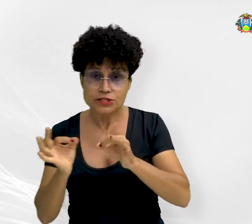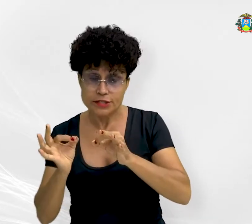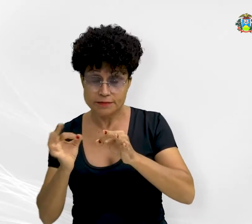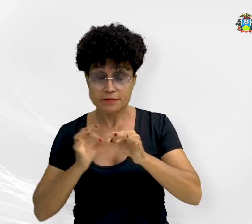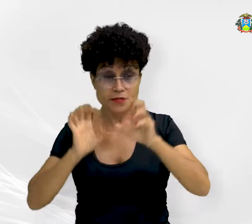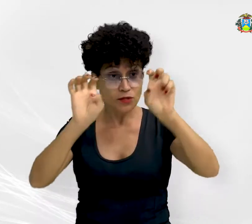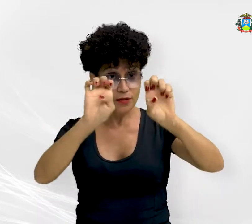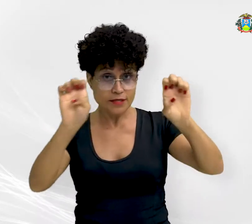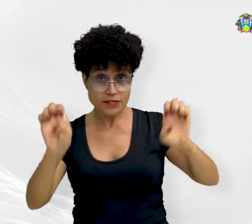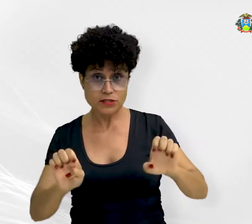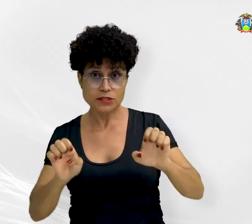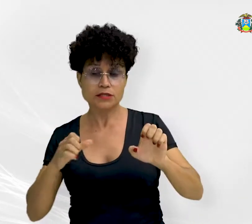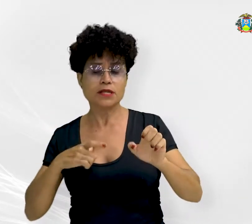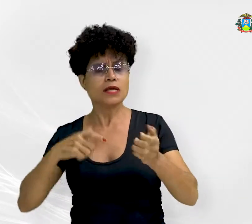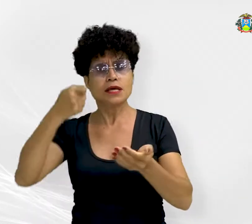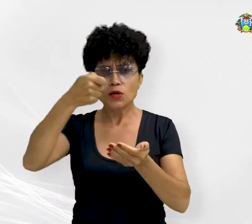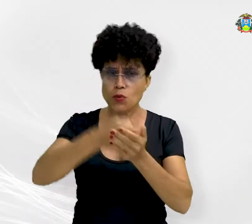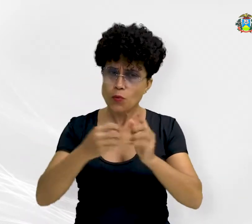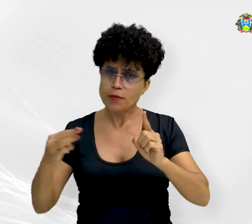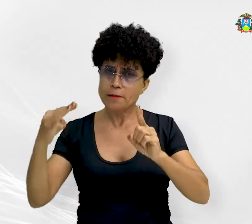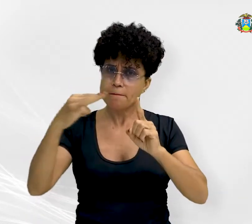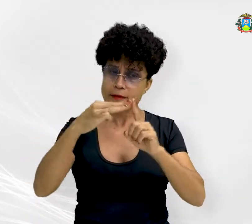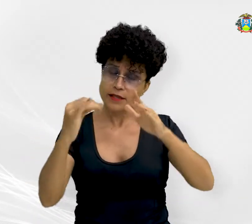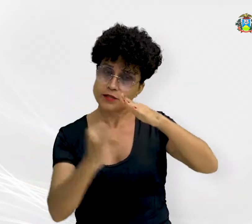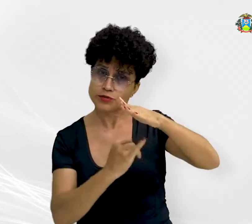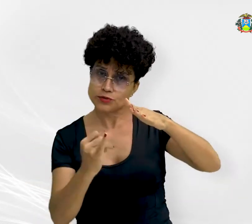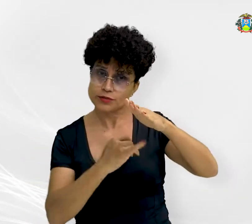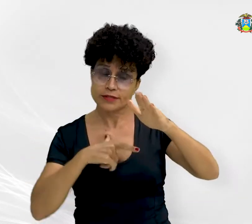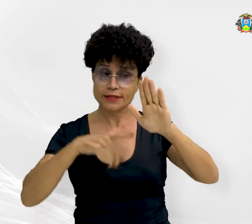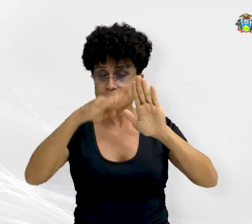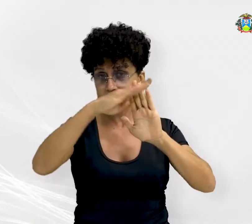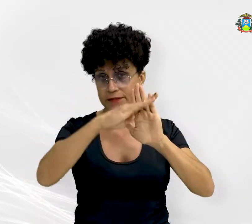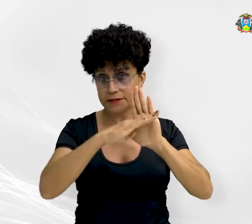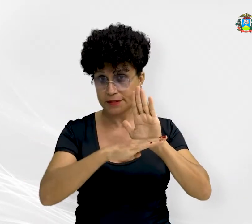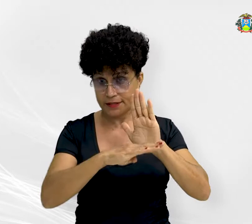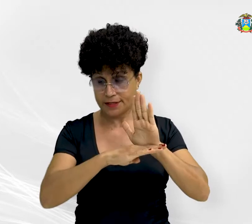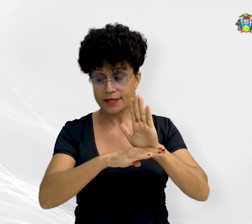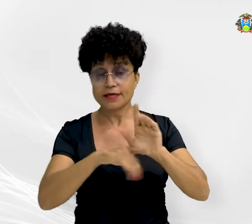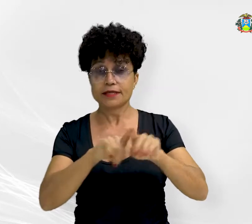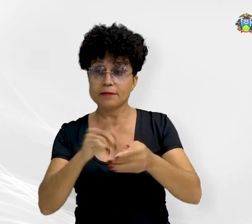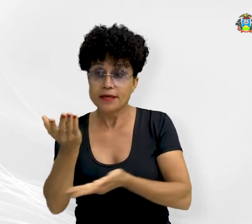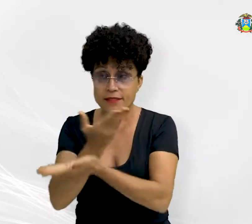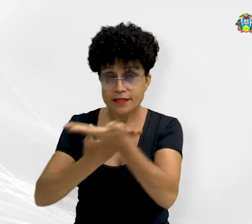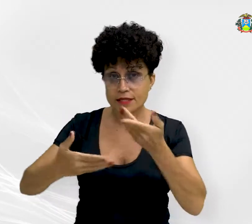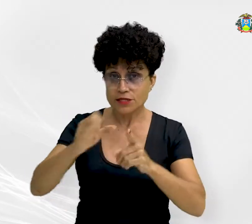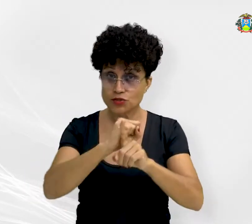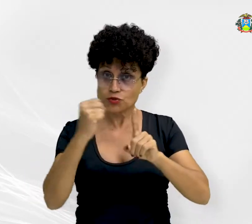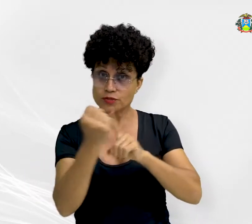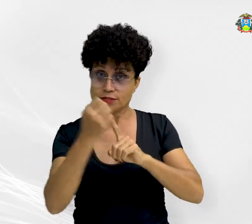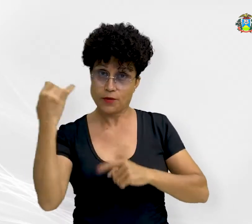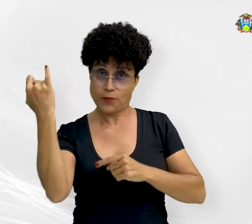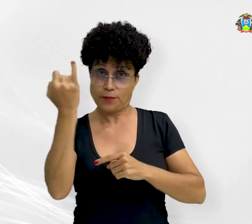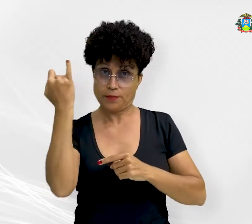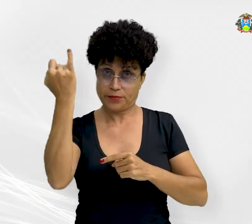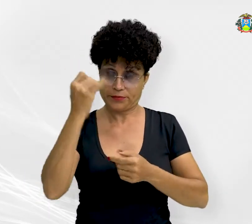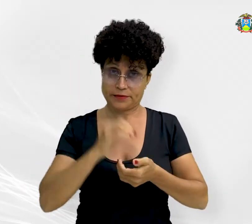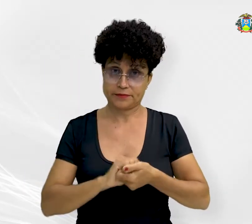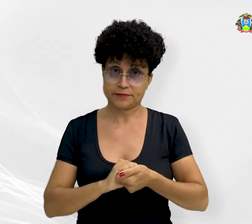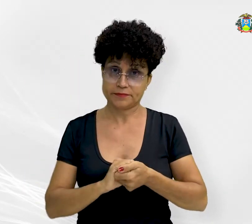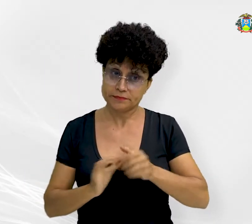estrutural, que cumpra as metas institucionais previstas no planejamento e que tenha interação social relevante. Para garantir a